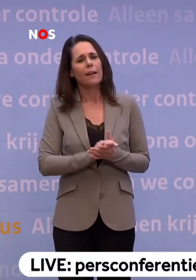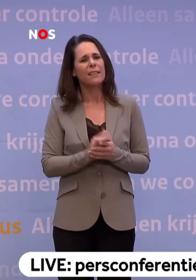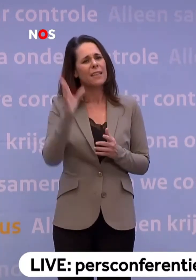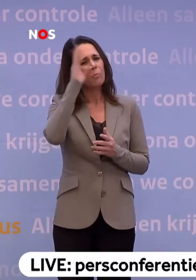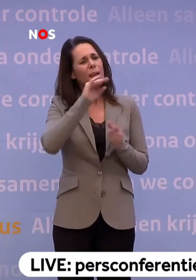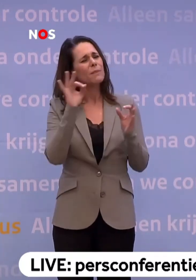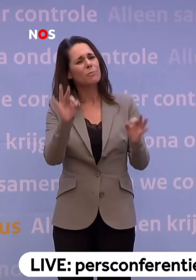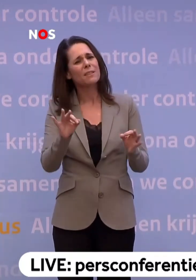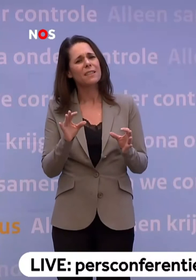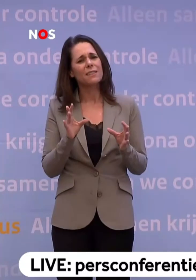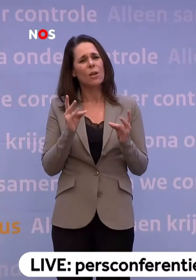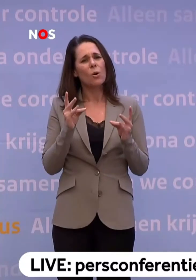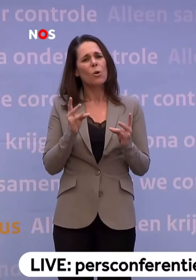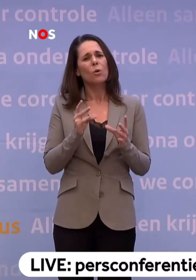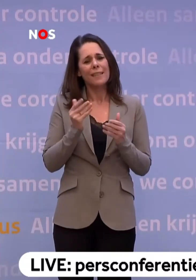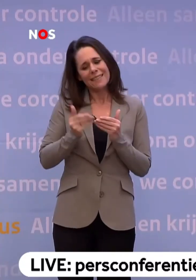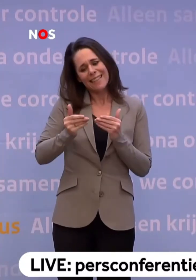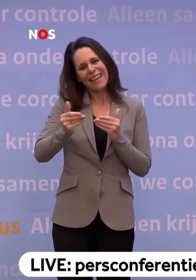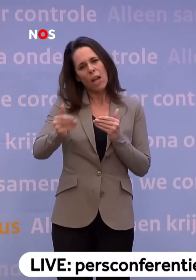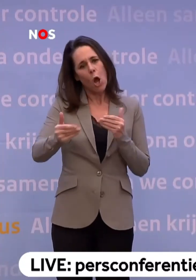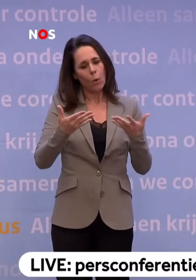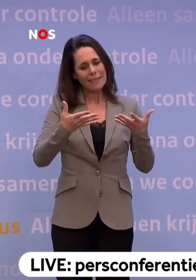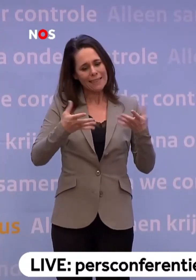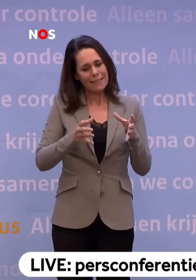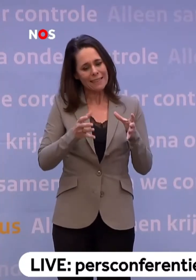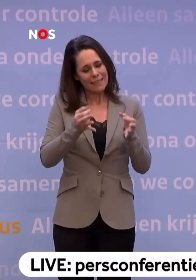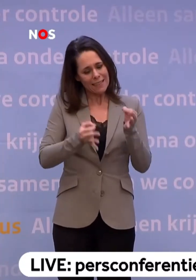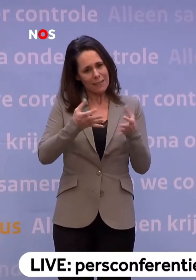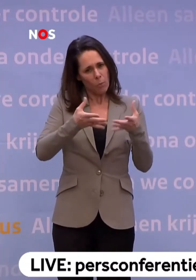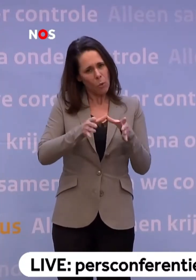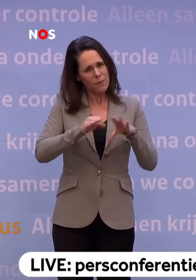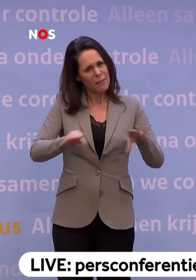precies hoe die serologische testen op groepsniveau in zijn werk moeten gaan.